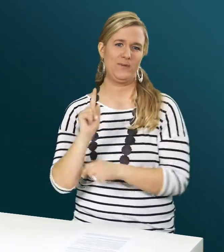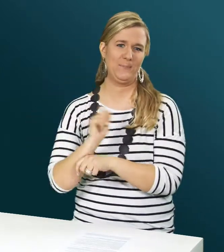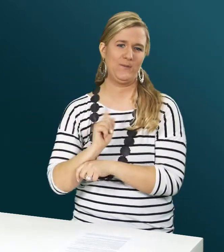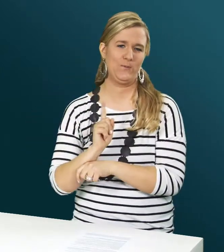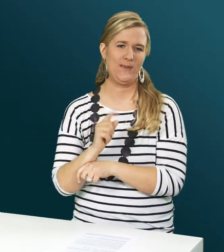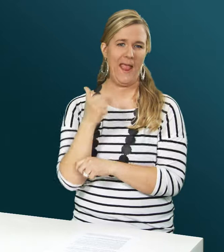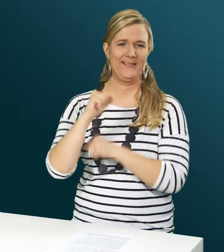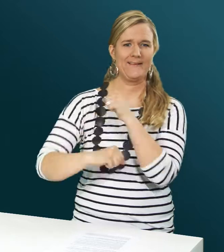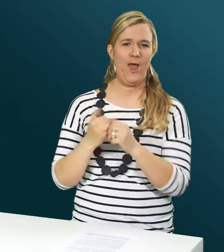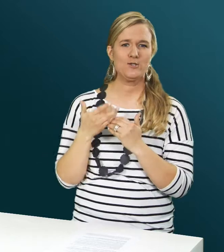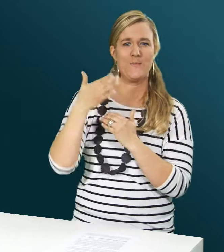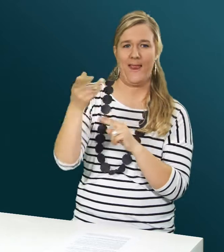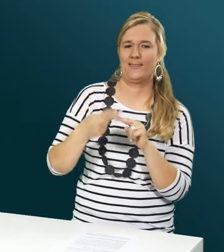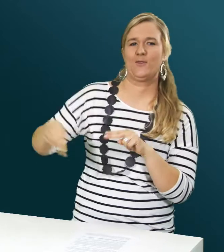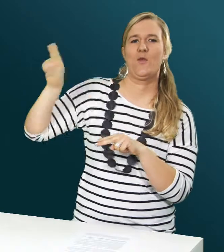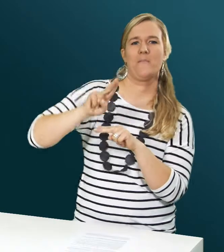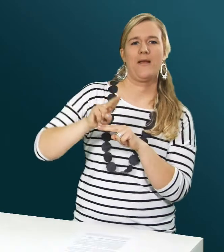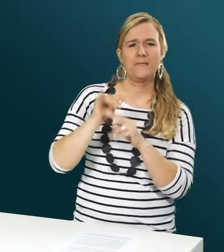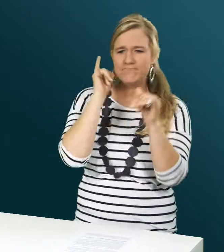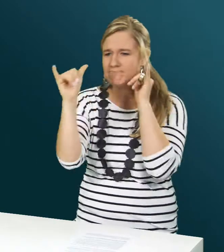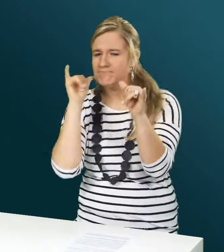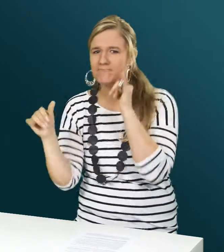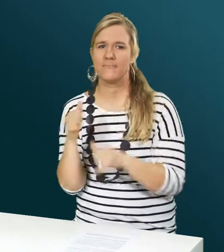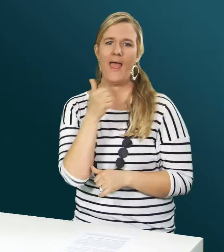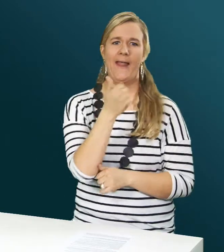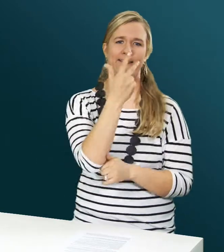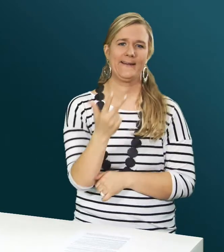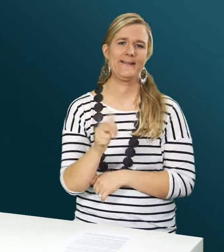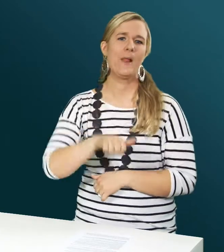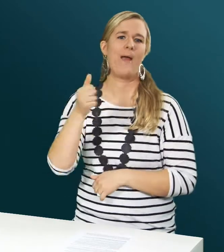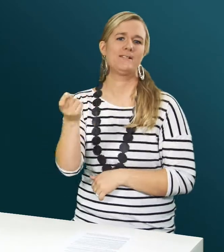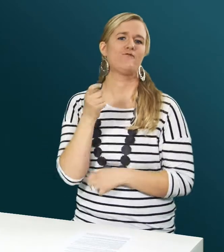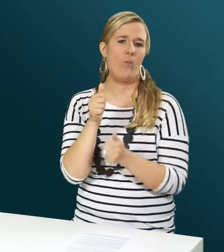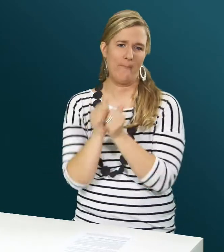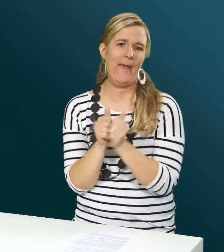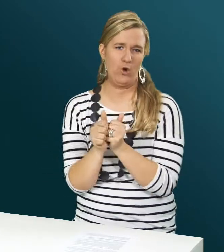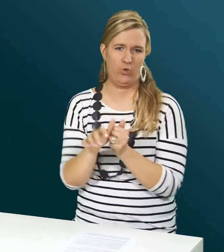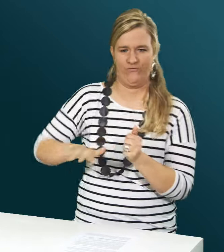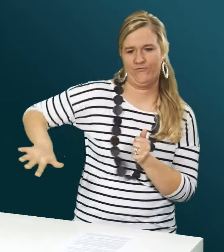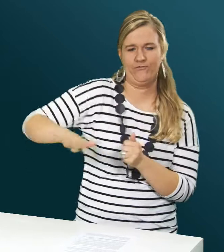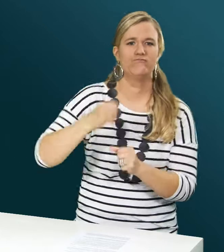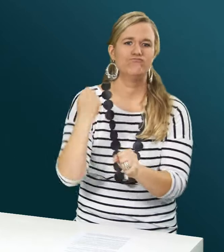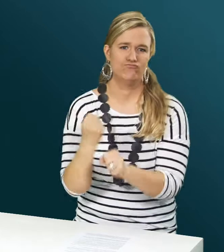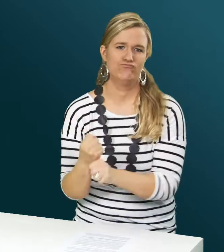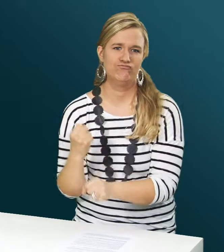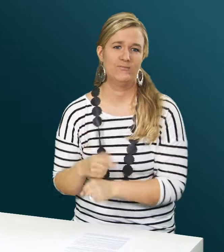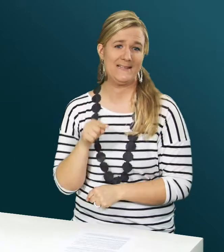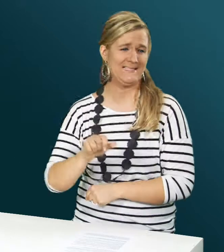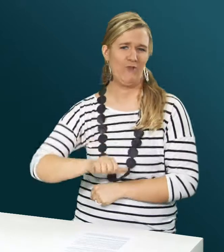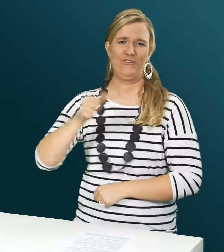Gesprächsminuten verzeichnet worden. Ein Jahr später haben sich diese Zahlen verdoppelt. Ungefähr ein Drittel der Gespräche haben einen